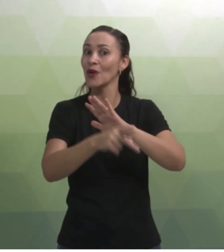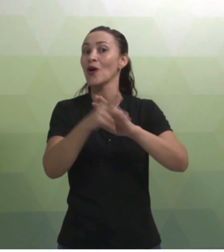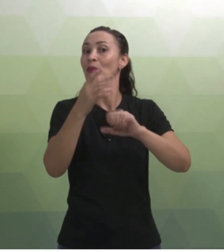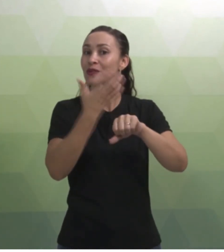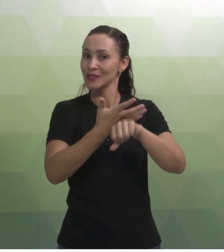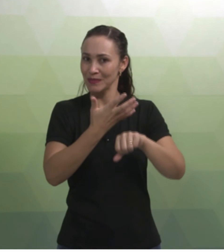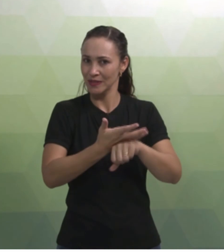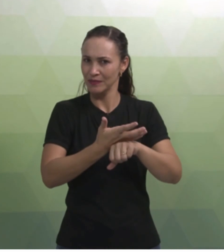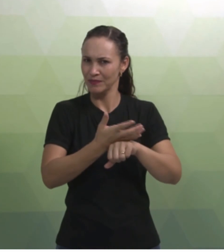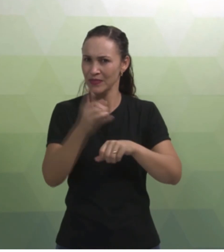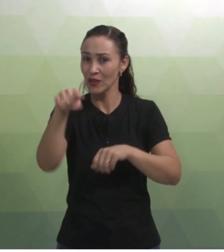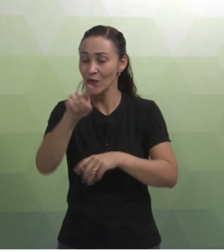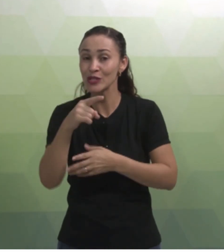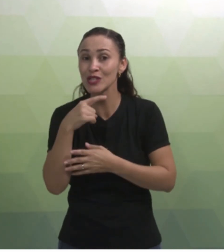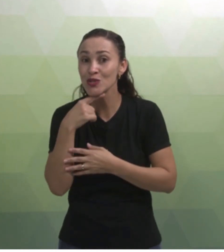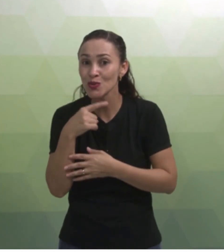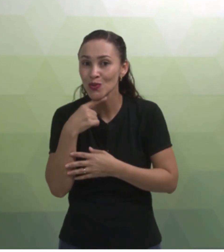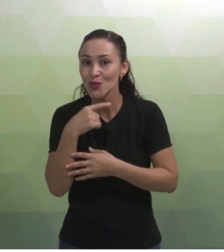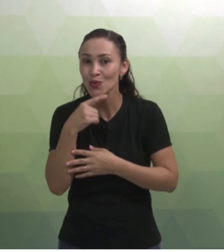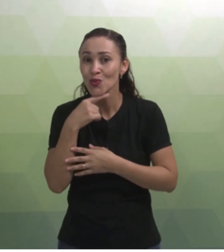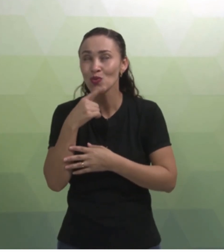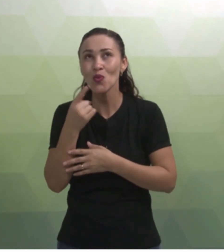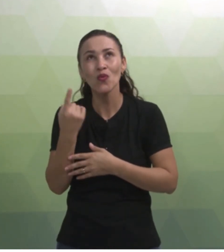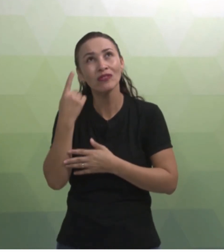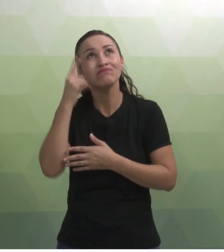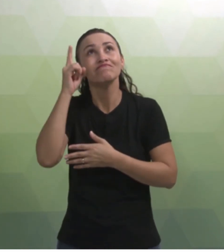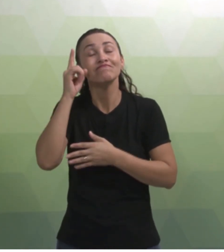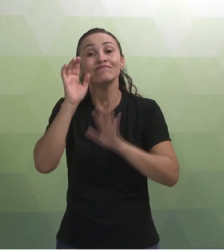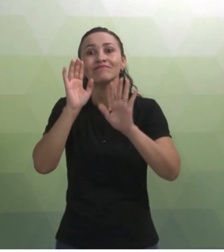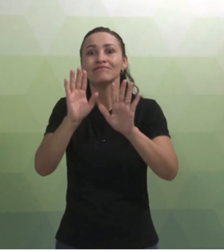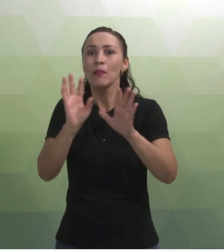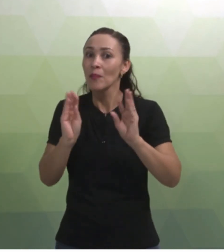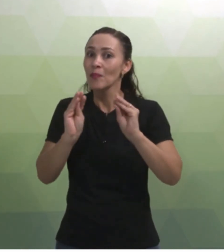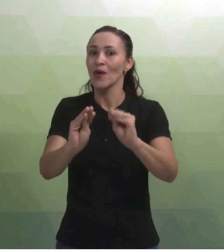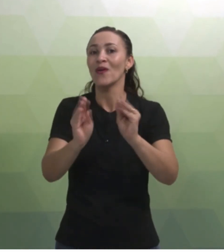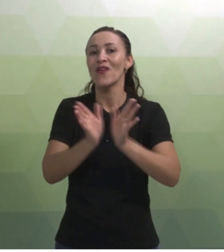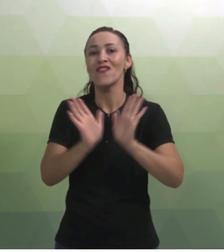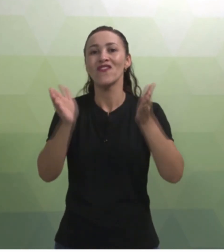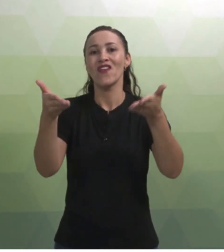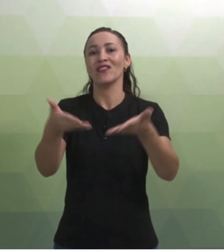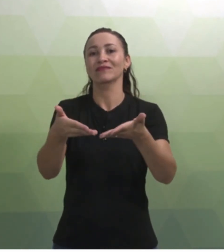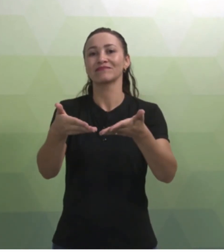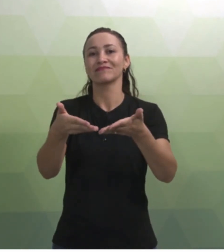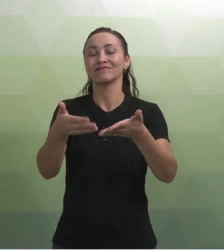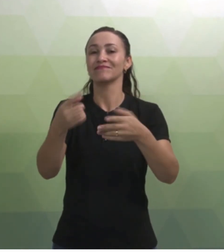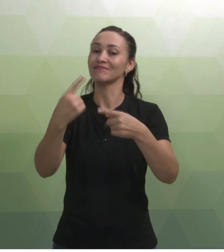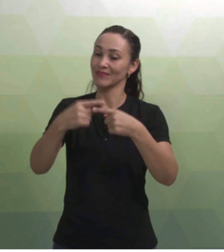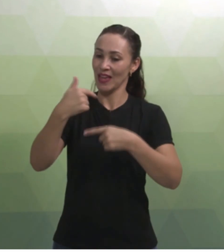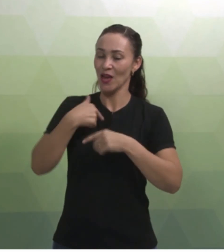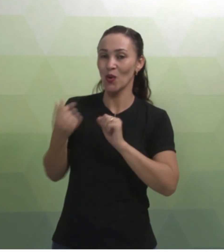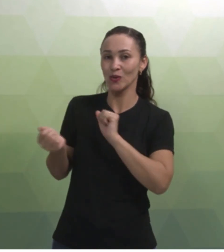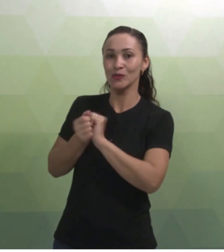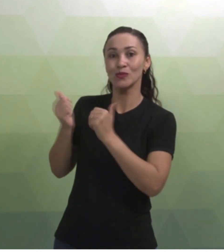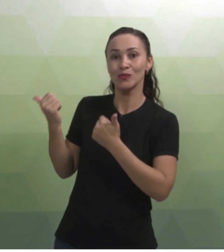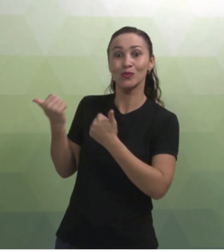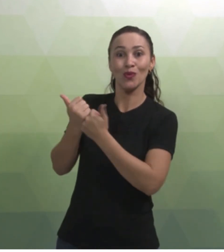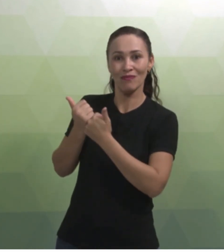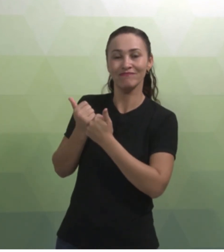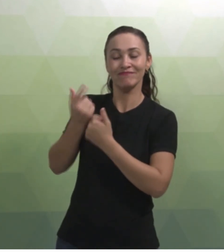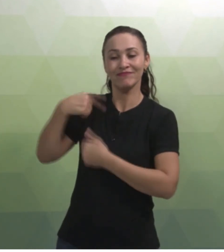E que qualquer dúvida que venha a surgir, postem no fórum. Pois, eu, juntamente com o tutor,